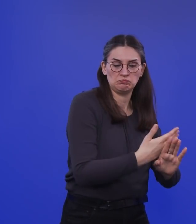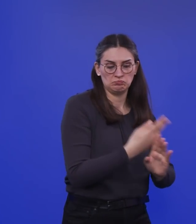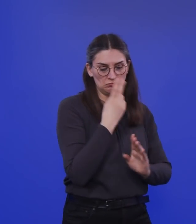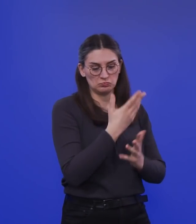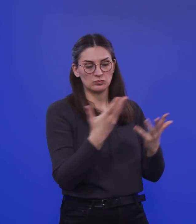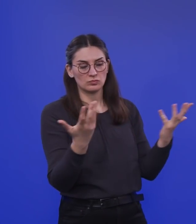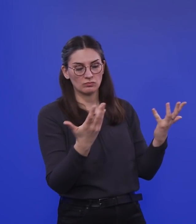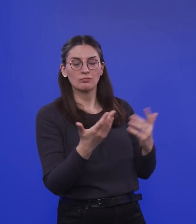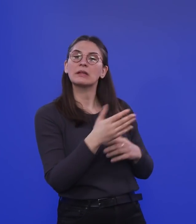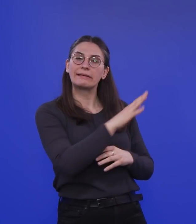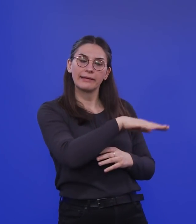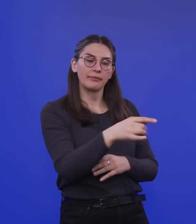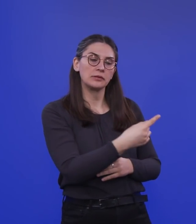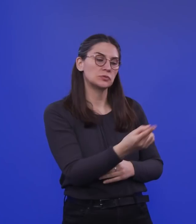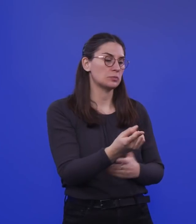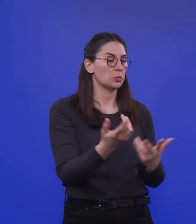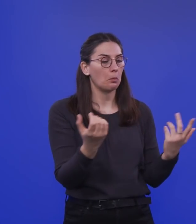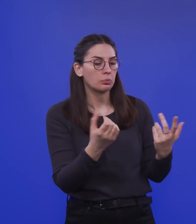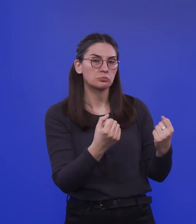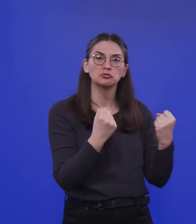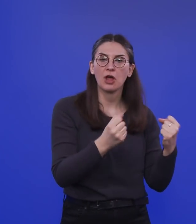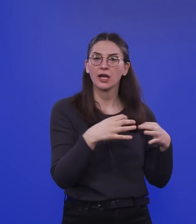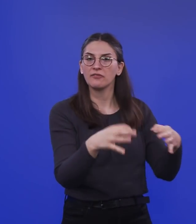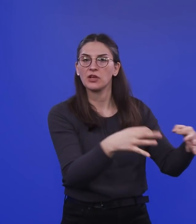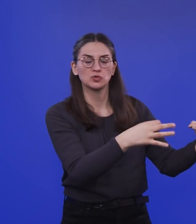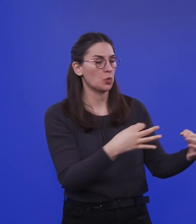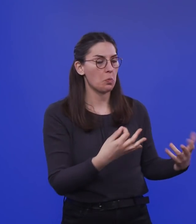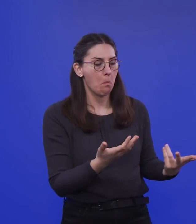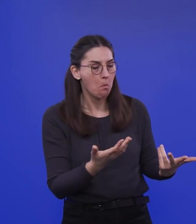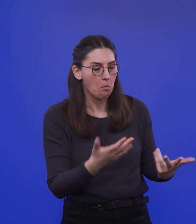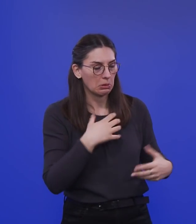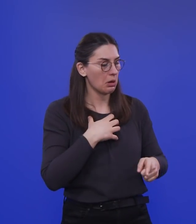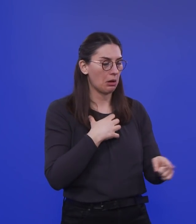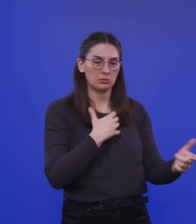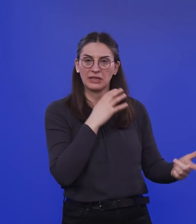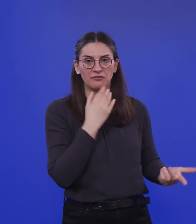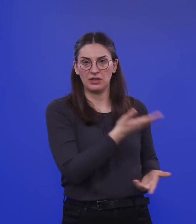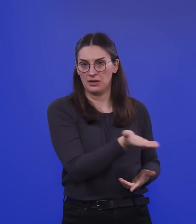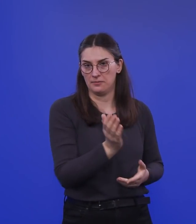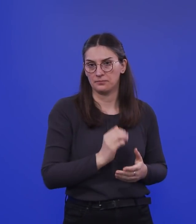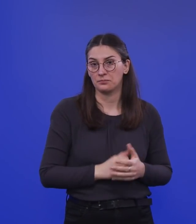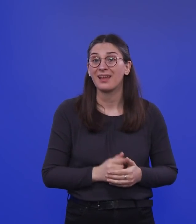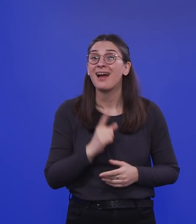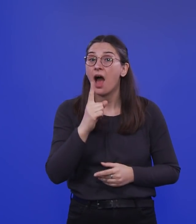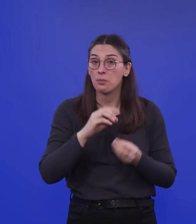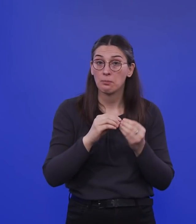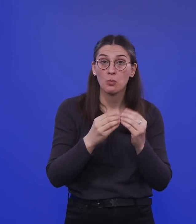Kinder sind nicht stark infiziert. Man findet nicht viele infizierte Kinder. Das Problem an dieser Sache ist allerdings,